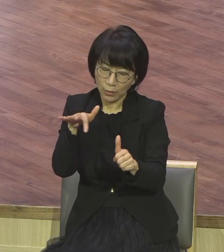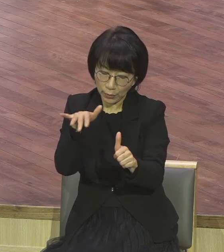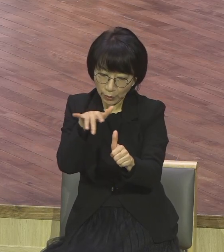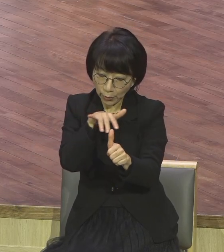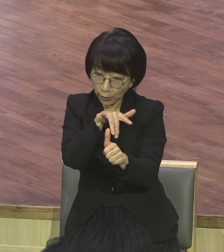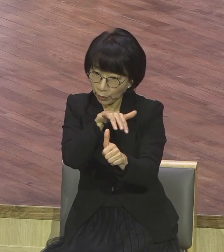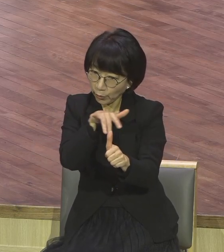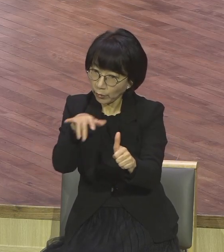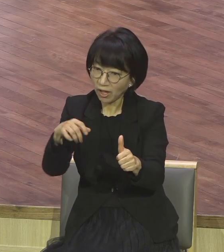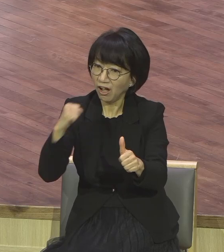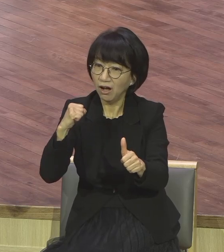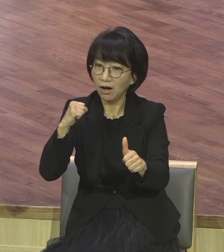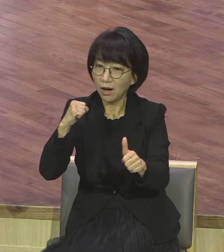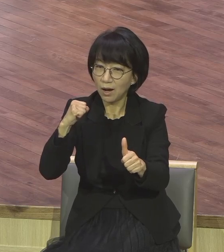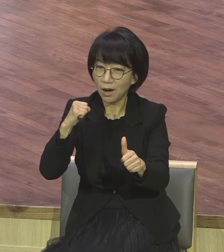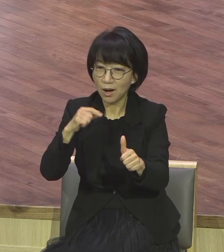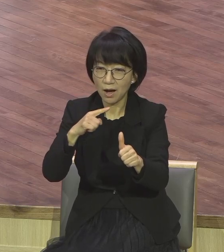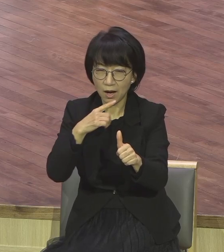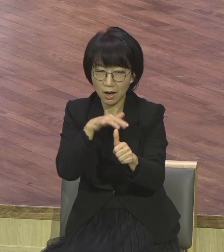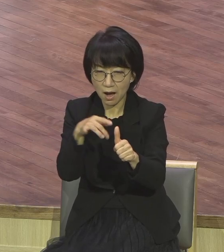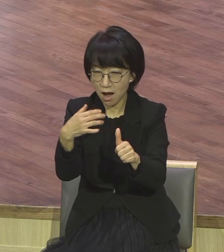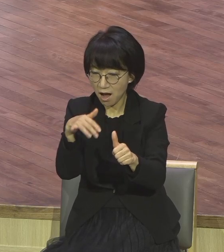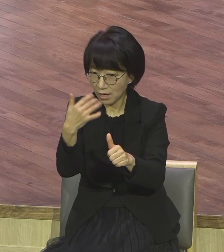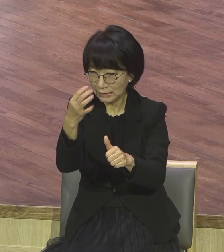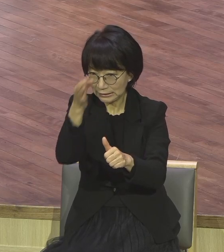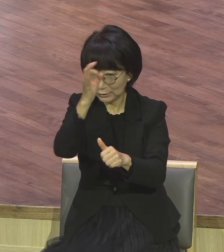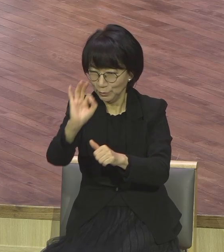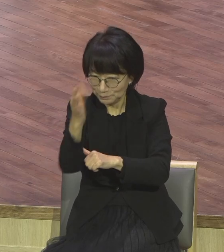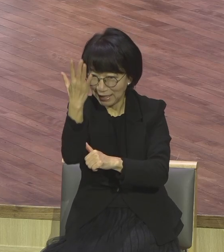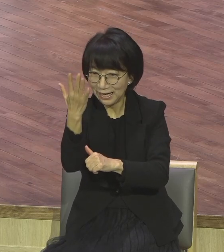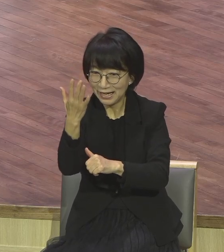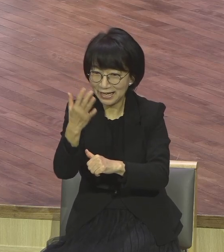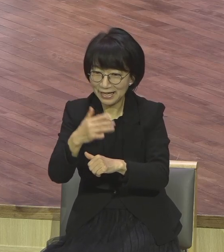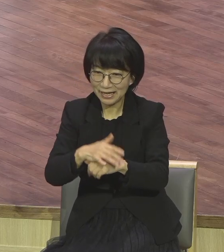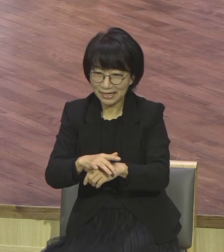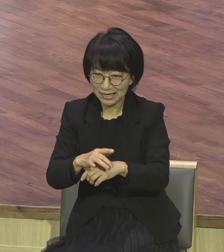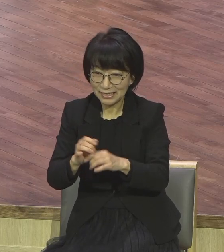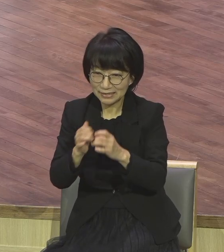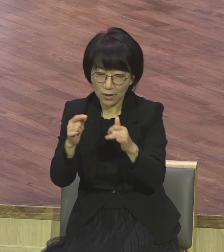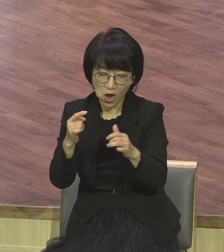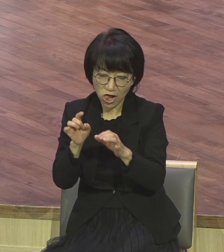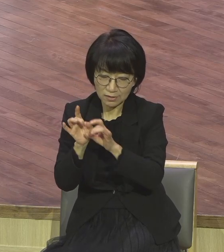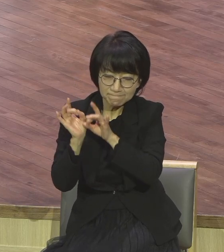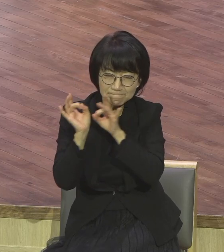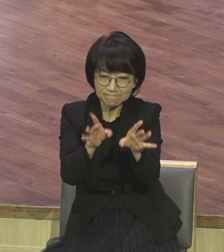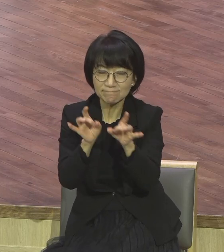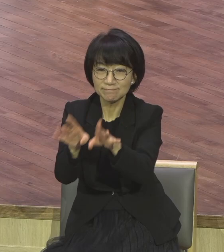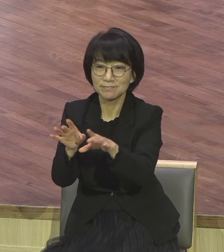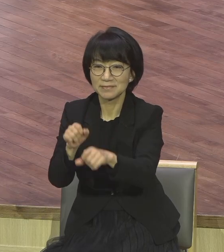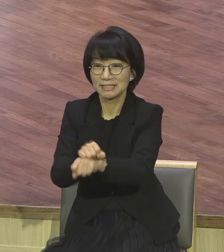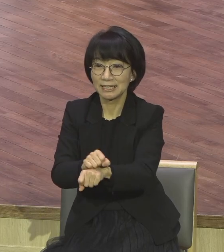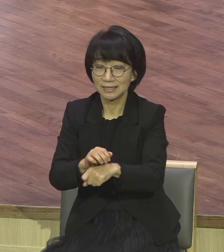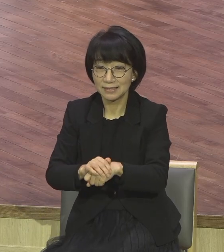이걸 가지고 사람을 속이는 겁니다. 주로 사기꾼들이 말을 잘하죠.